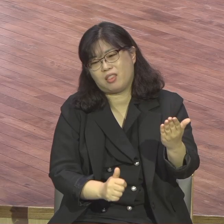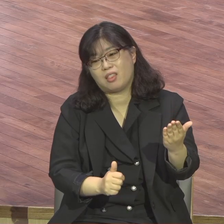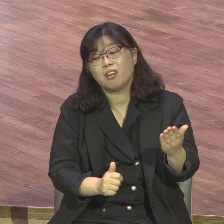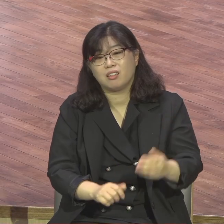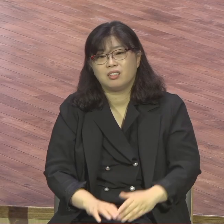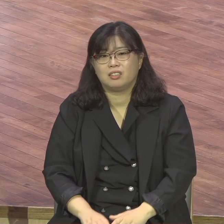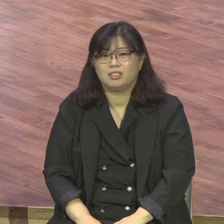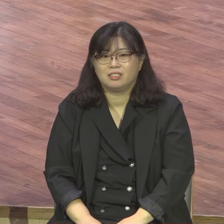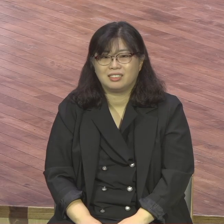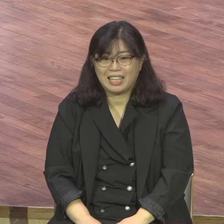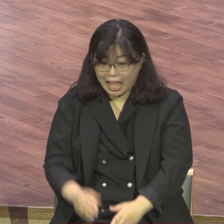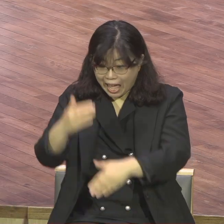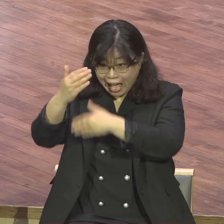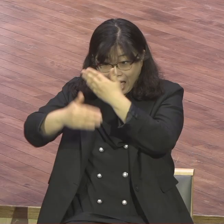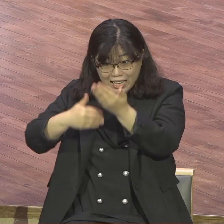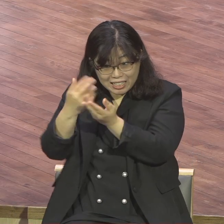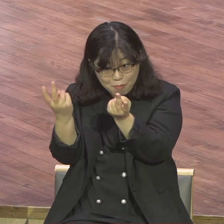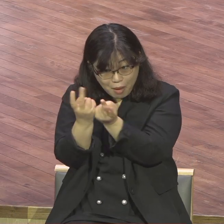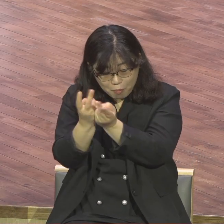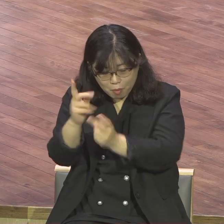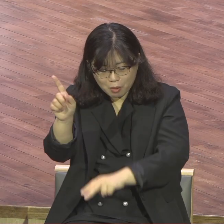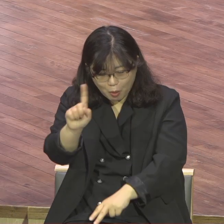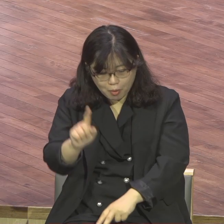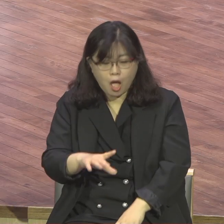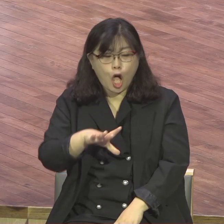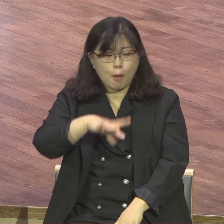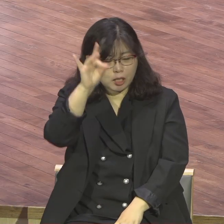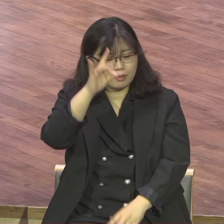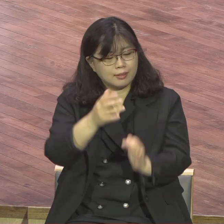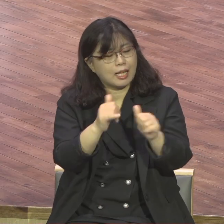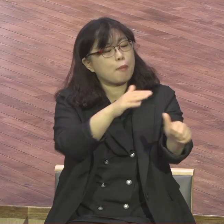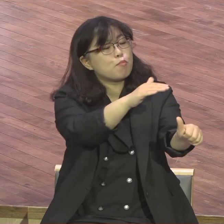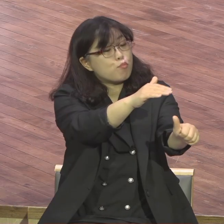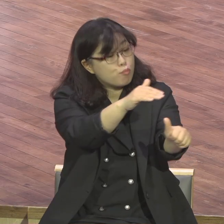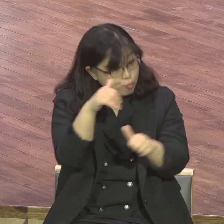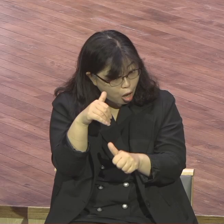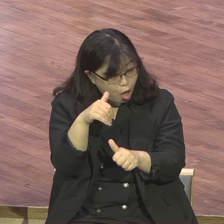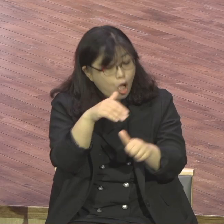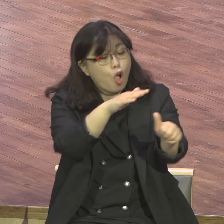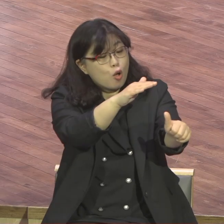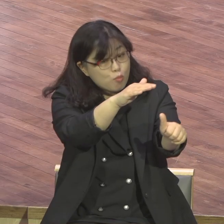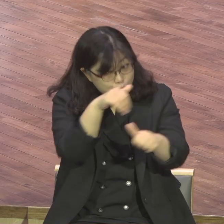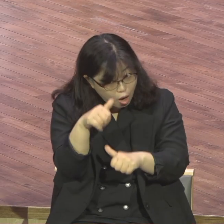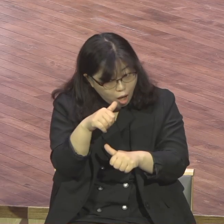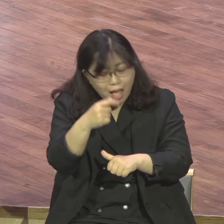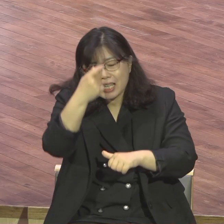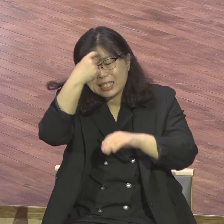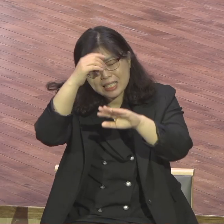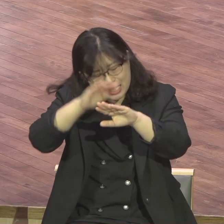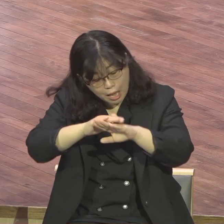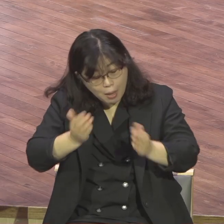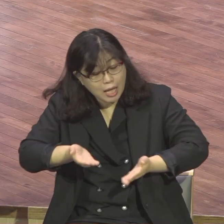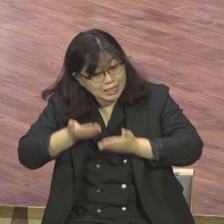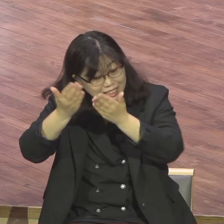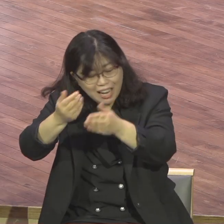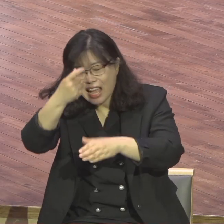그리고 하나님의 일을 하게 하십니다 먼저는 순서가 바뀌면 안 돼요 내가 일 때문에